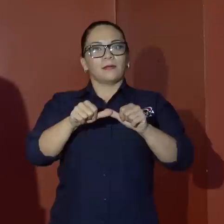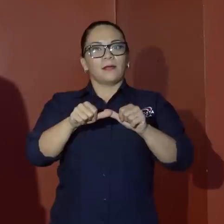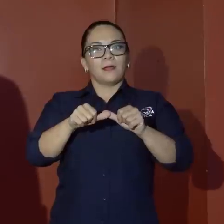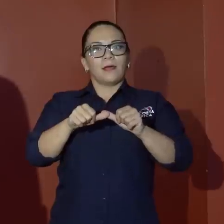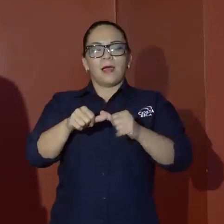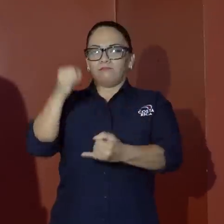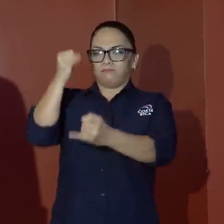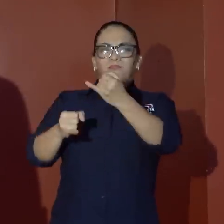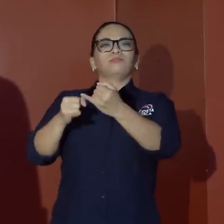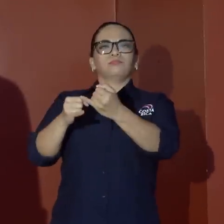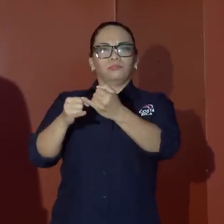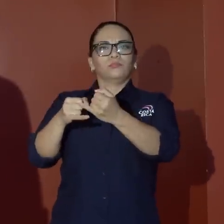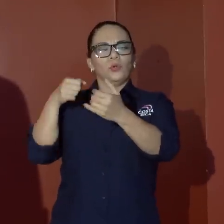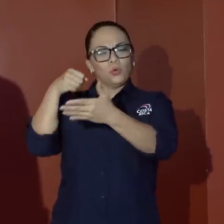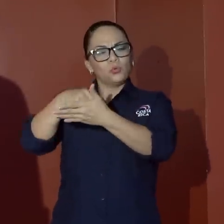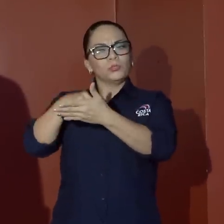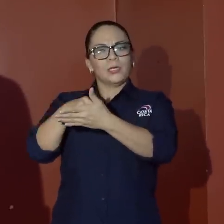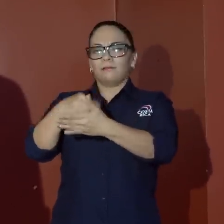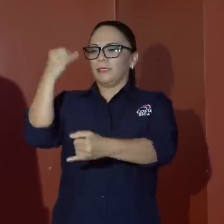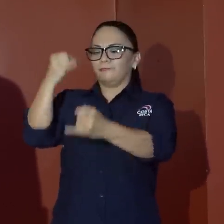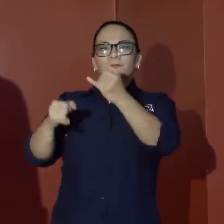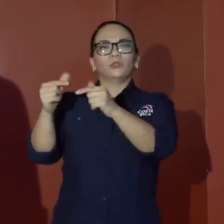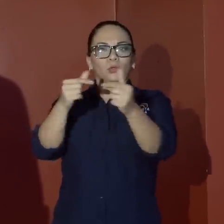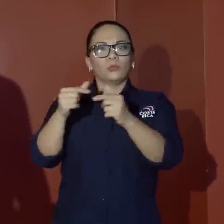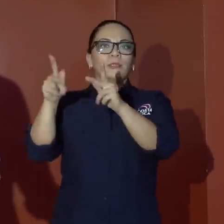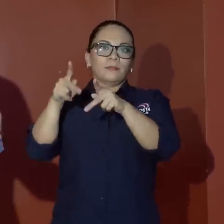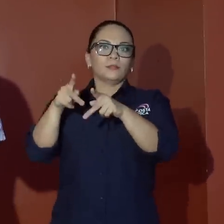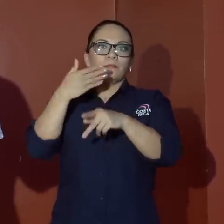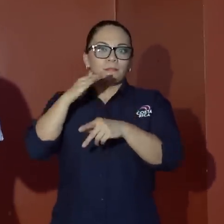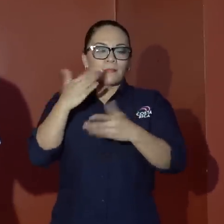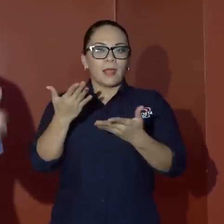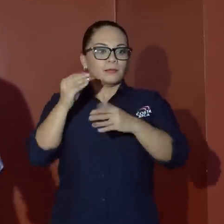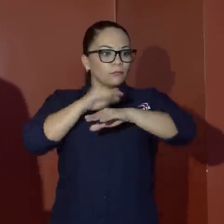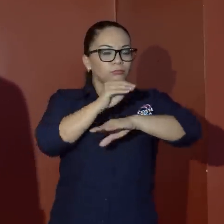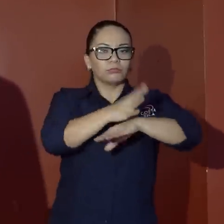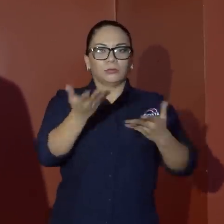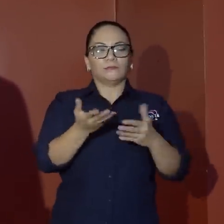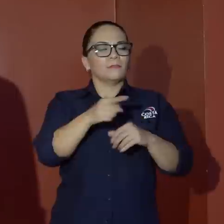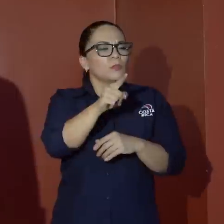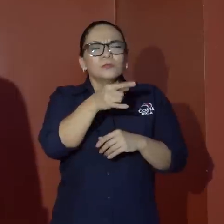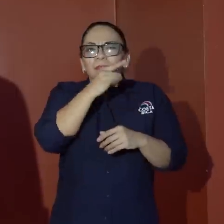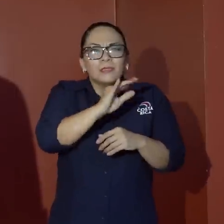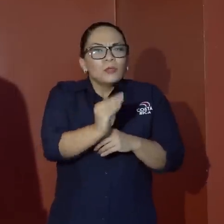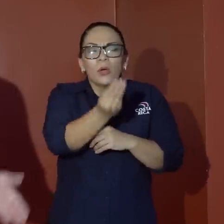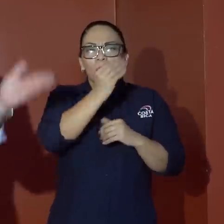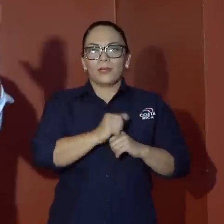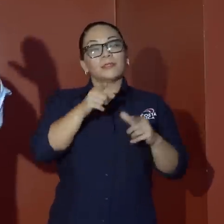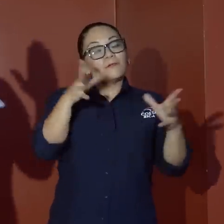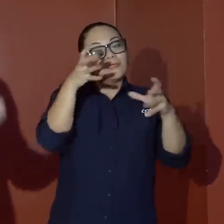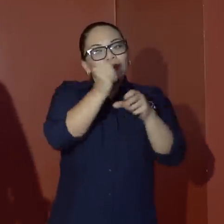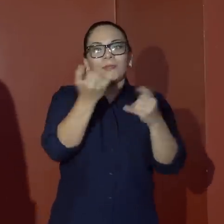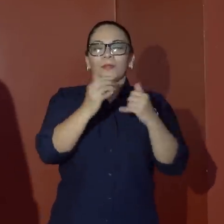ellos, porque eran niños, en realidad, muchos de ellos. Y, pues bueno, eso ha sido el resumen del día.